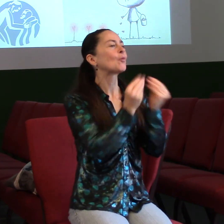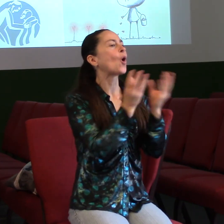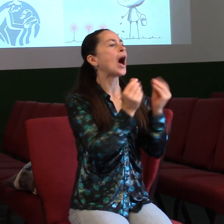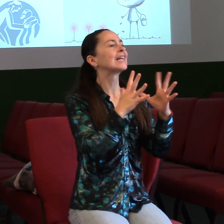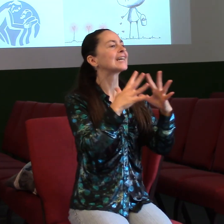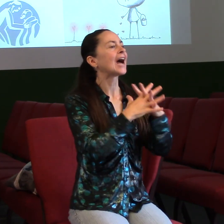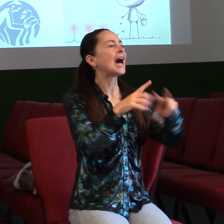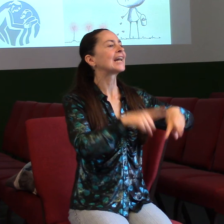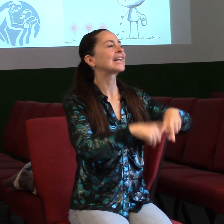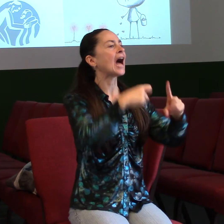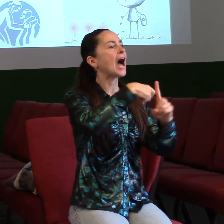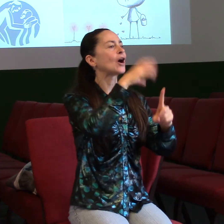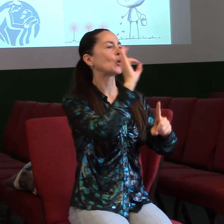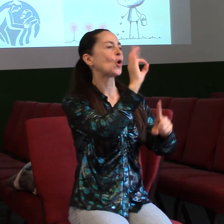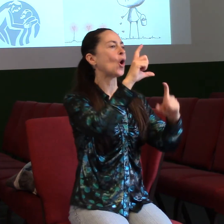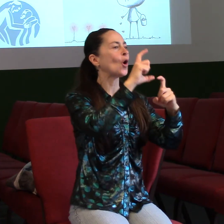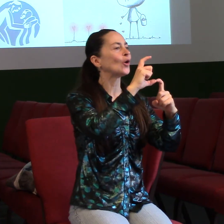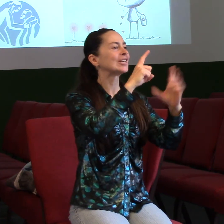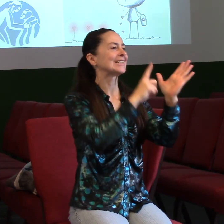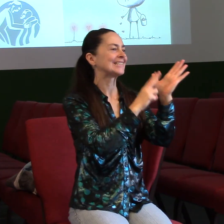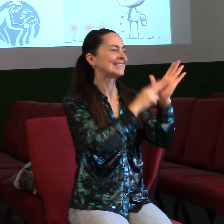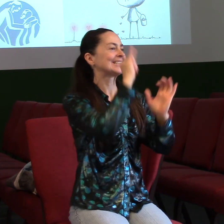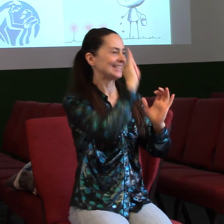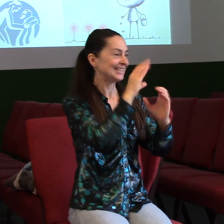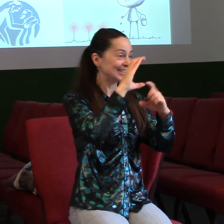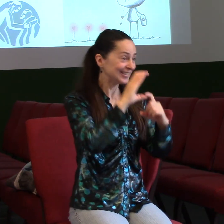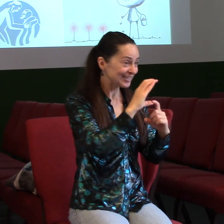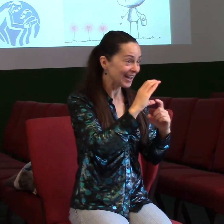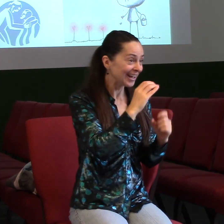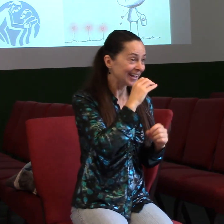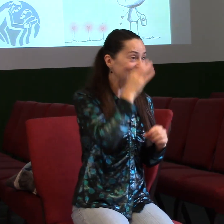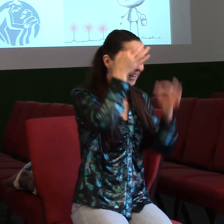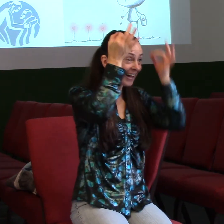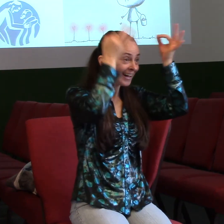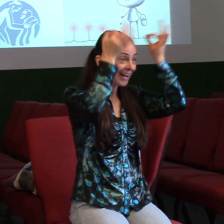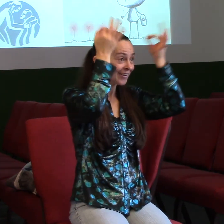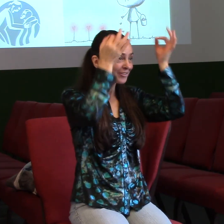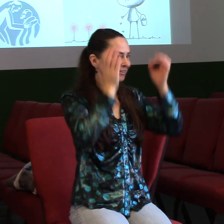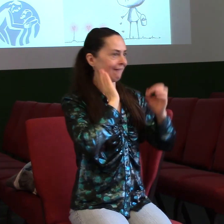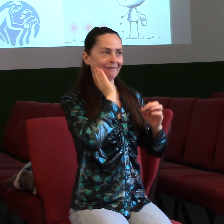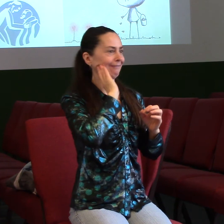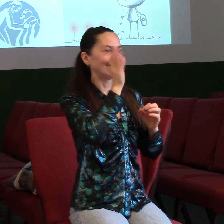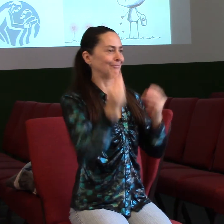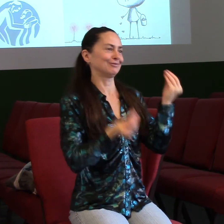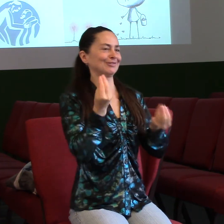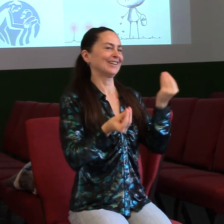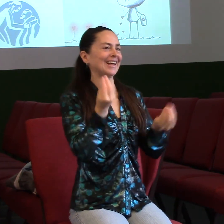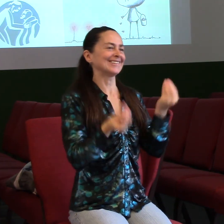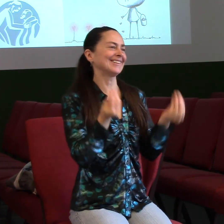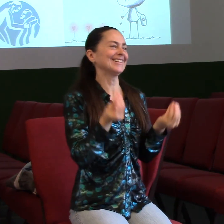Takže laskavost je něco jako ta hrba v pozadí, která určí to, jak ty věci lidem říkáme, jak s nima jednáme,